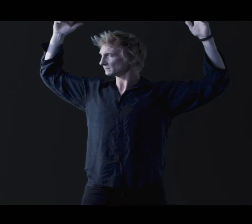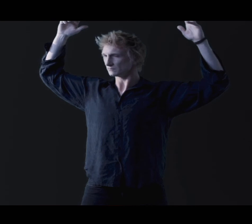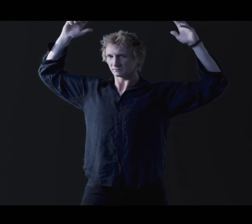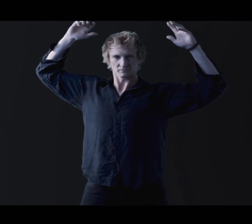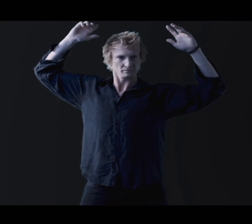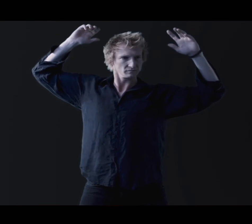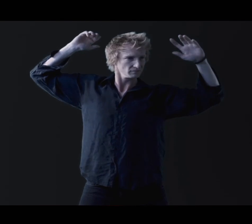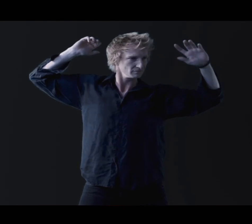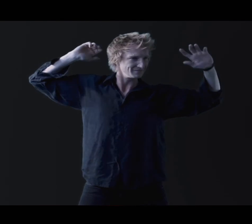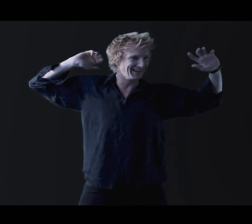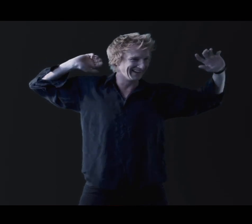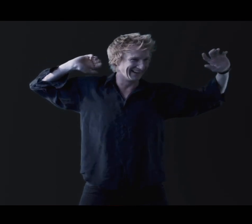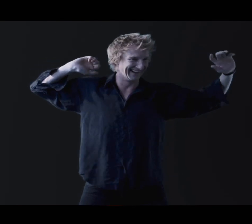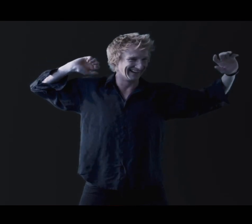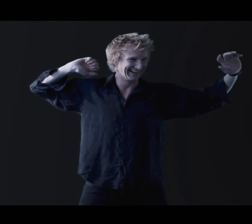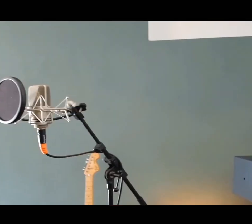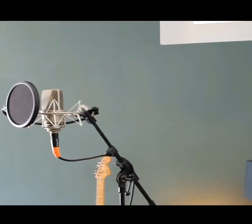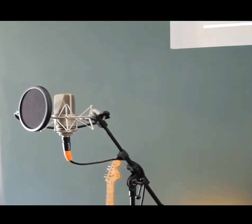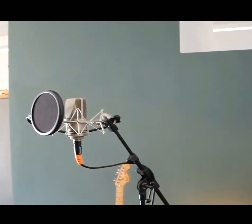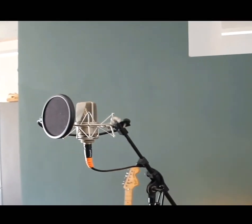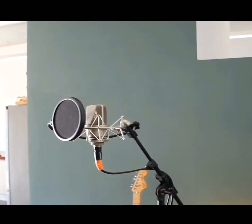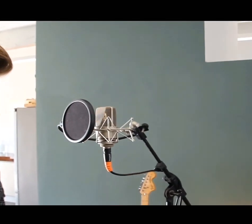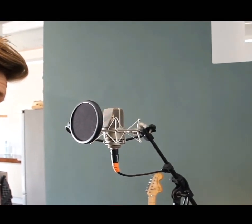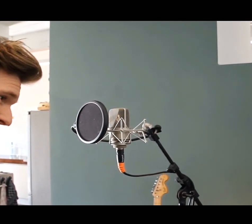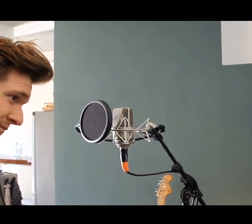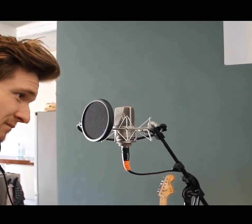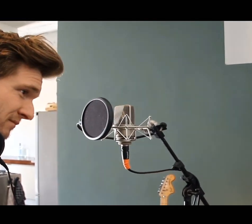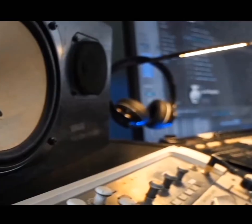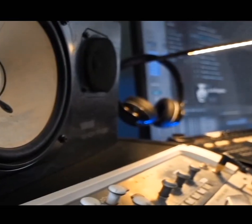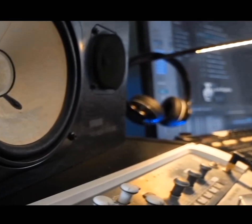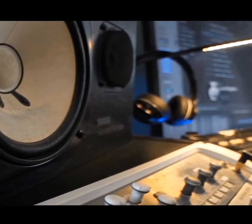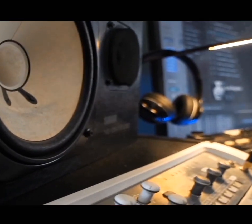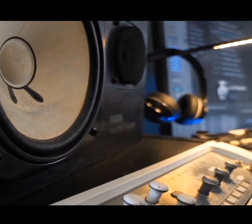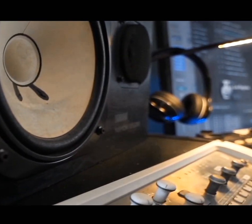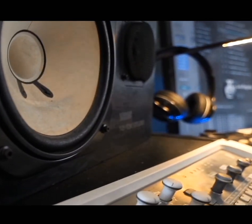Quand j'ai vu dans tes yeux Une lumière éternelle